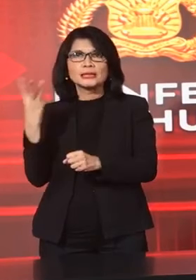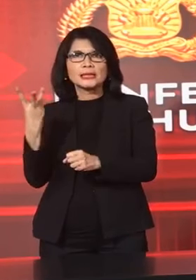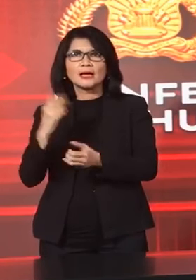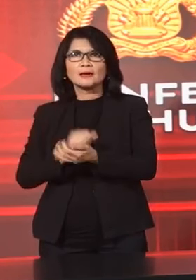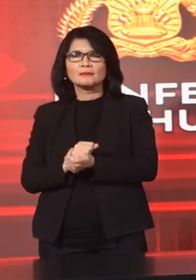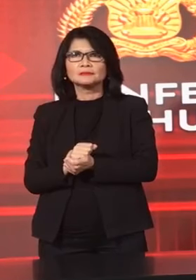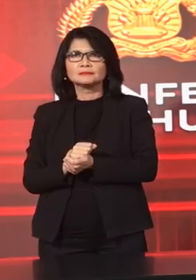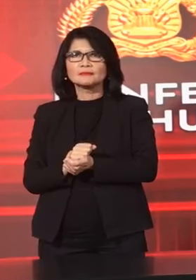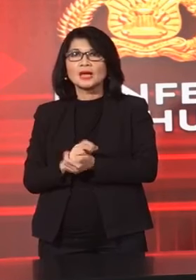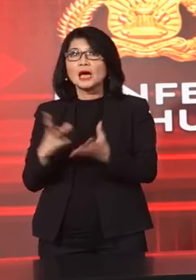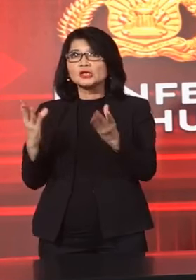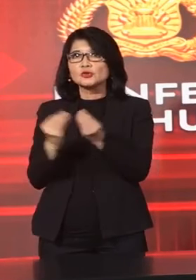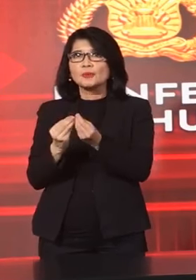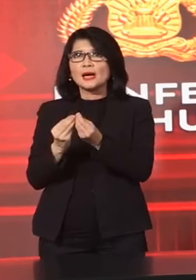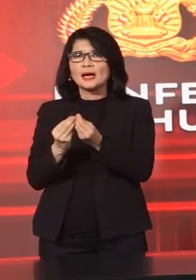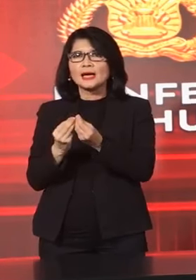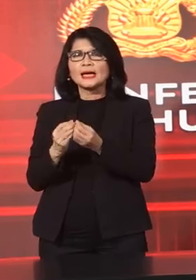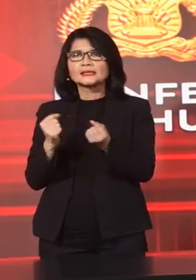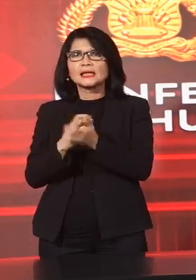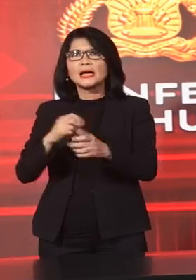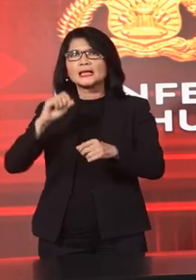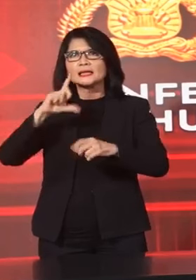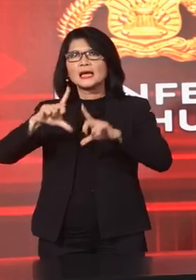Lakal Lantas Minggu Keempat